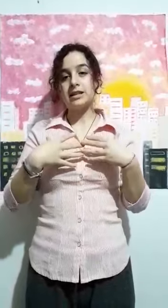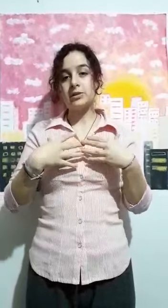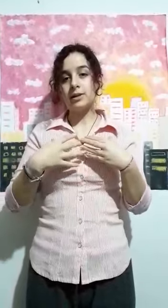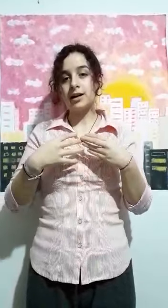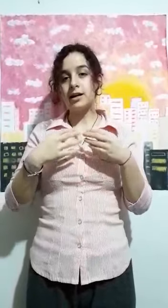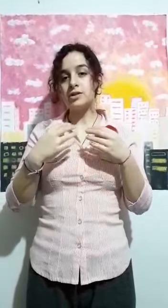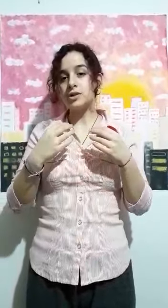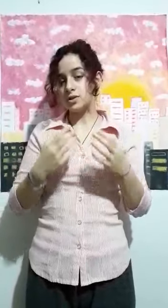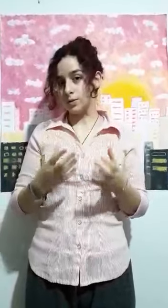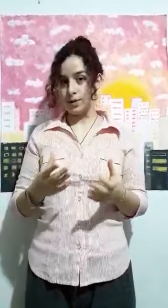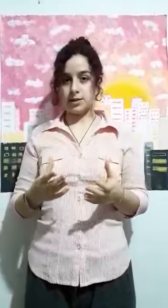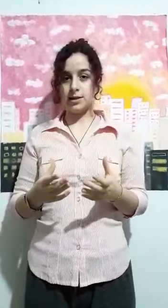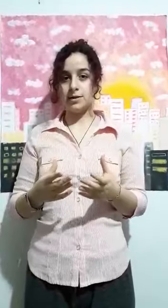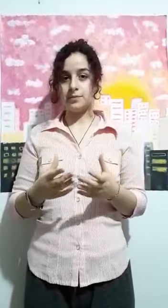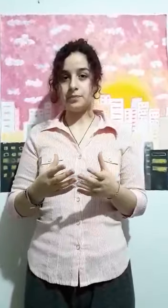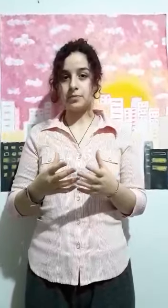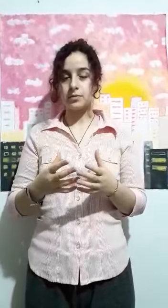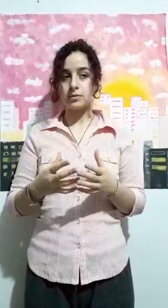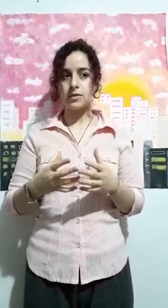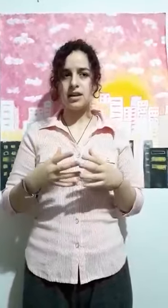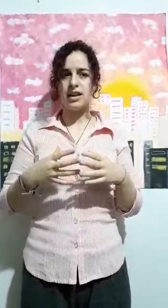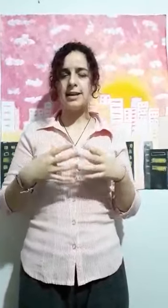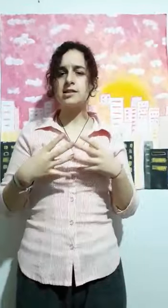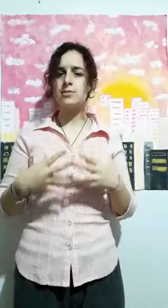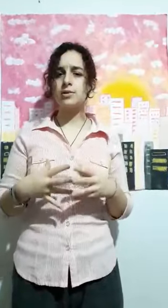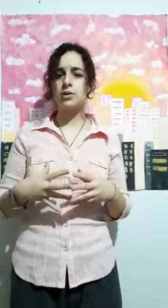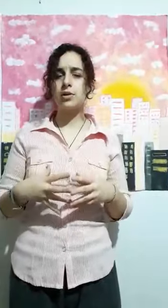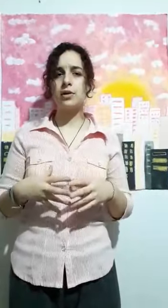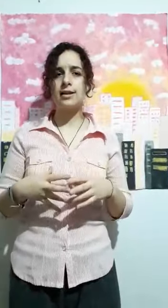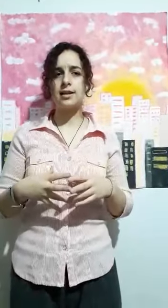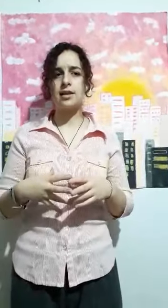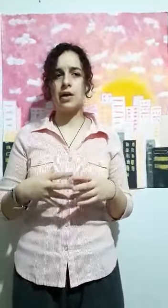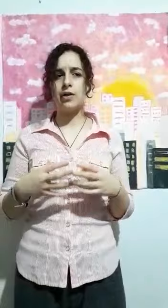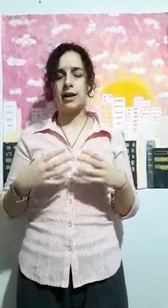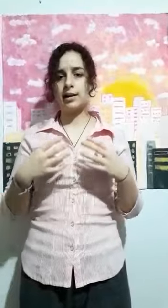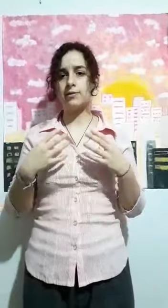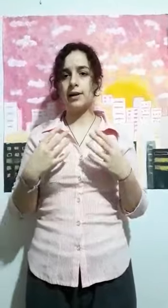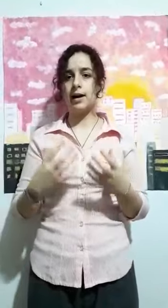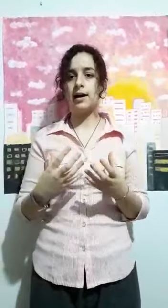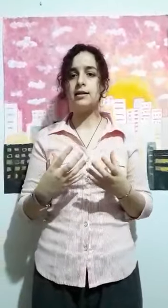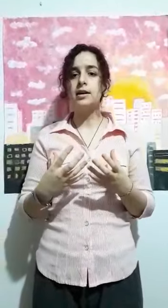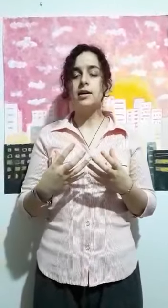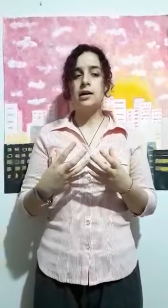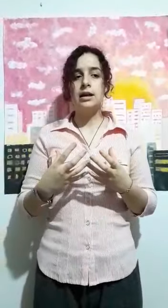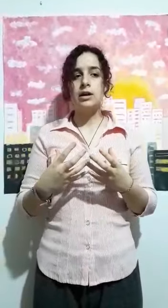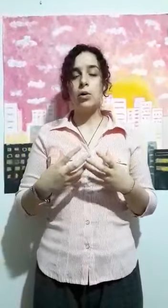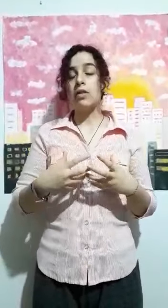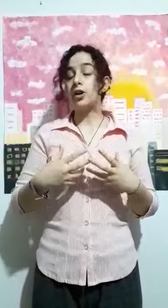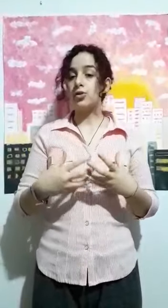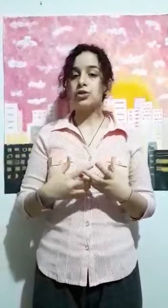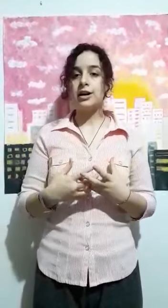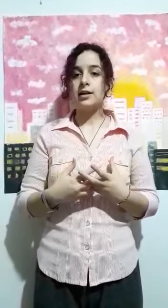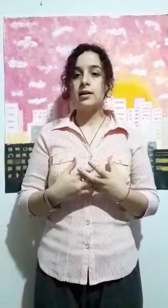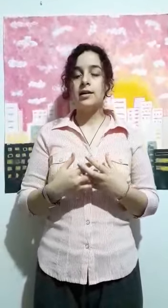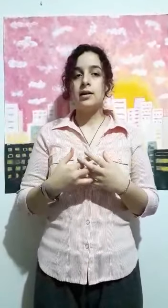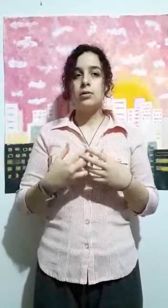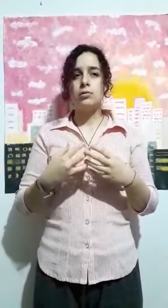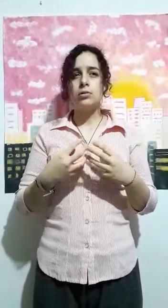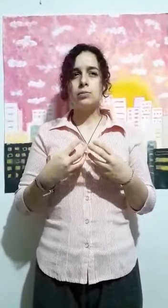titula Soy solo una niña. En este monólogo he tratado de reflejar o hacer notar un